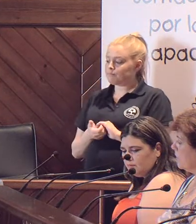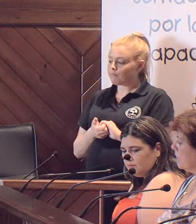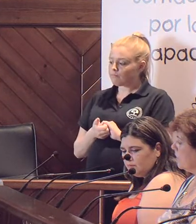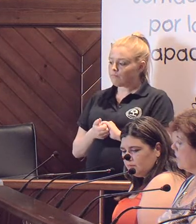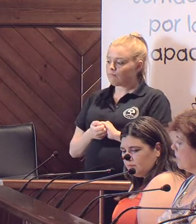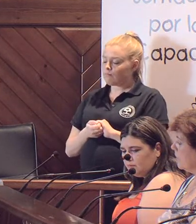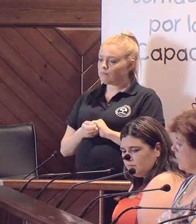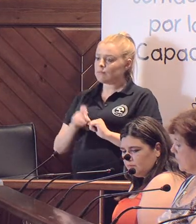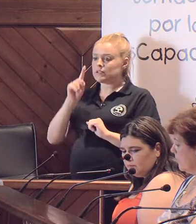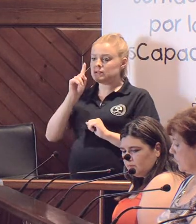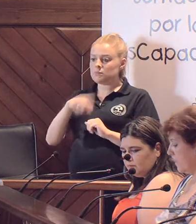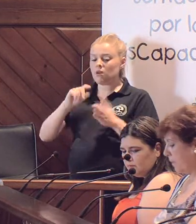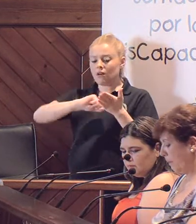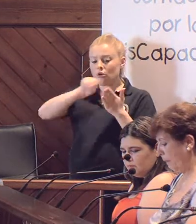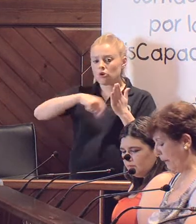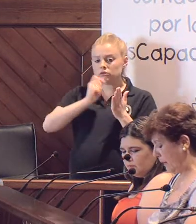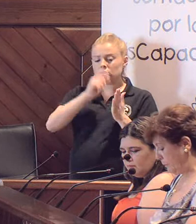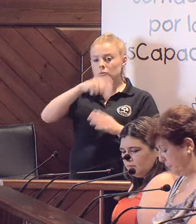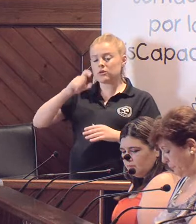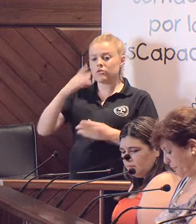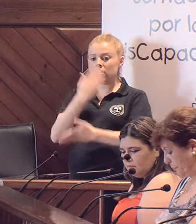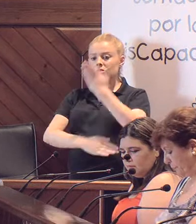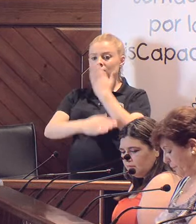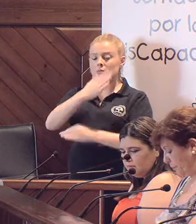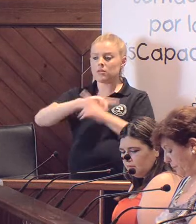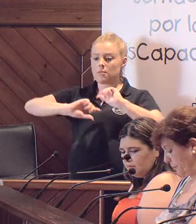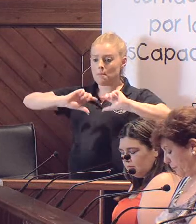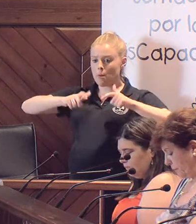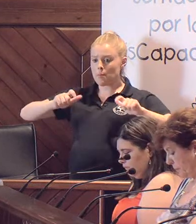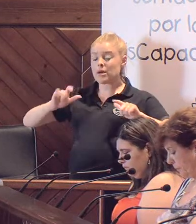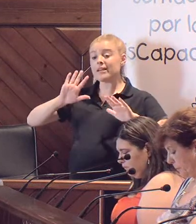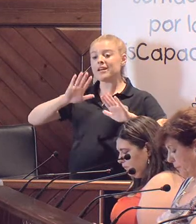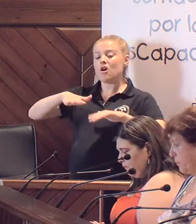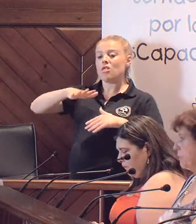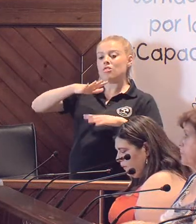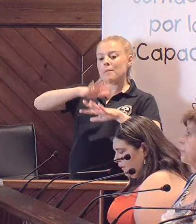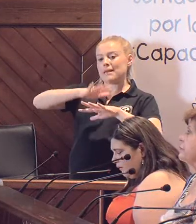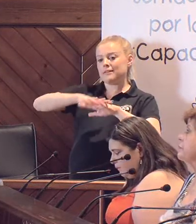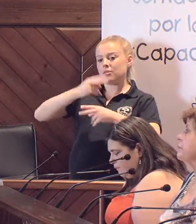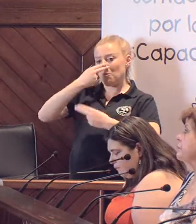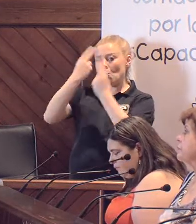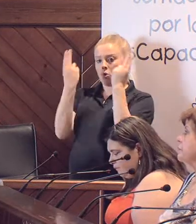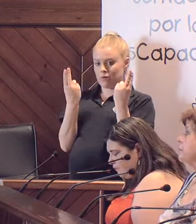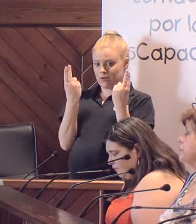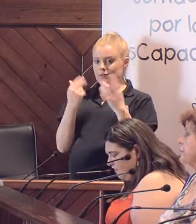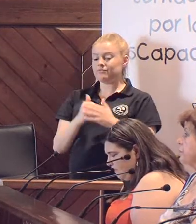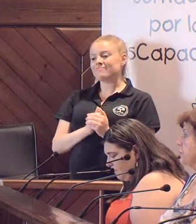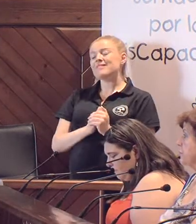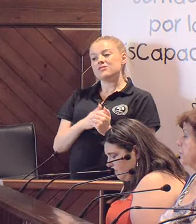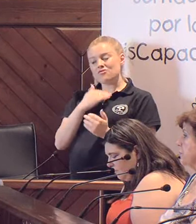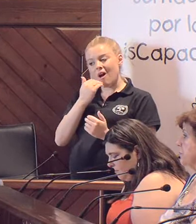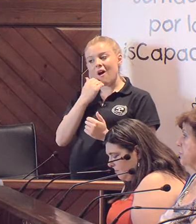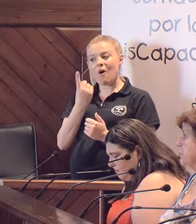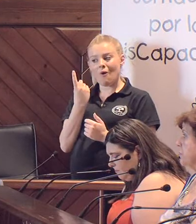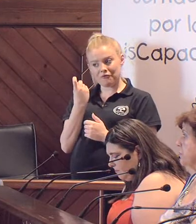el aumento del número de contratos de personas con discapacidad en organismos públicos. Eso sí es algo